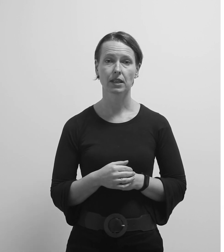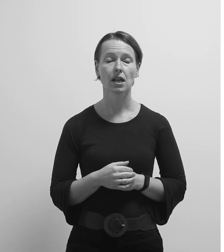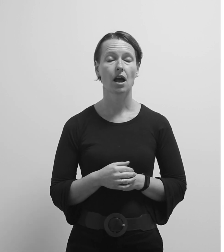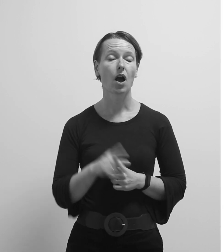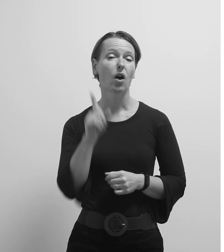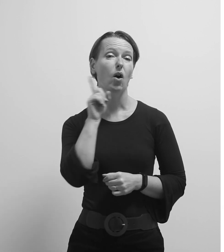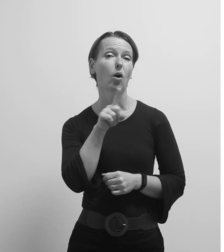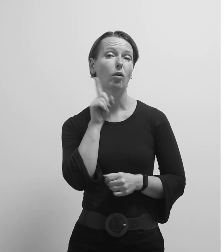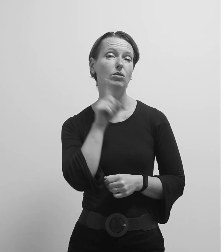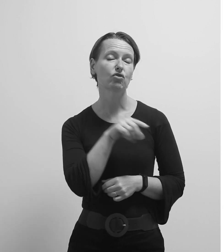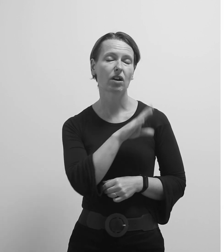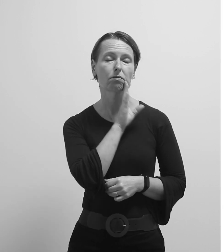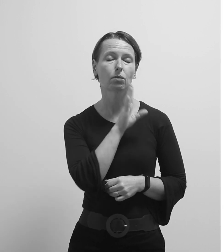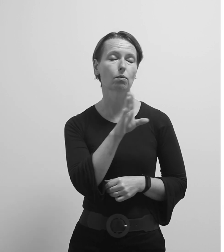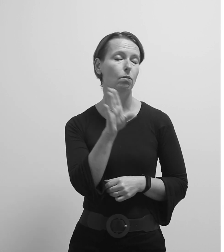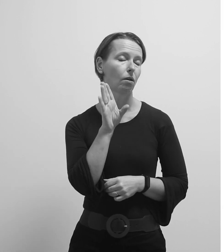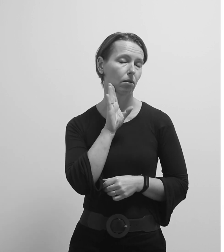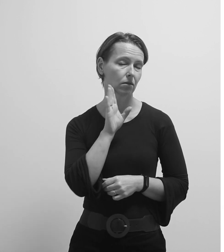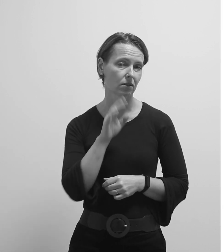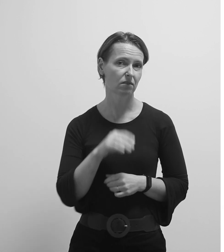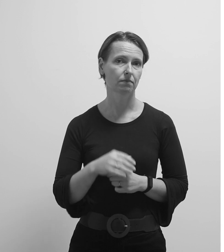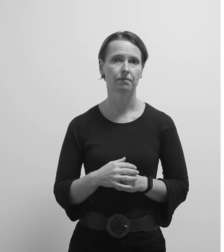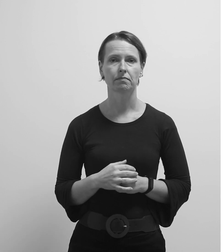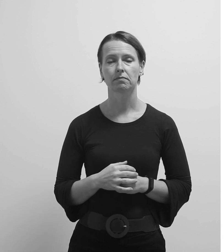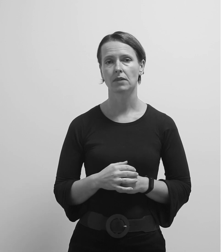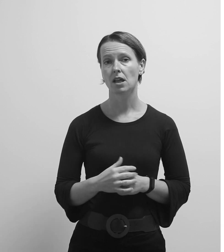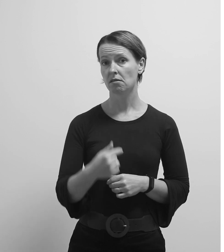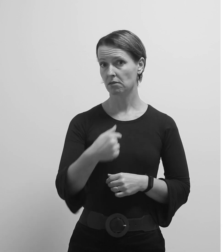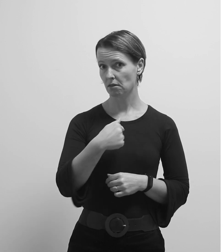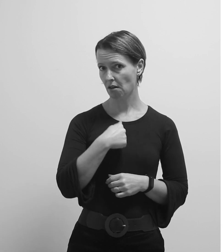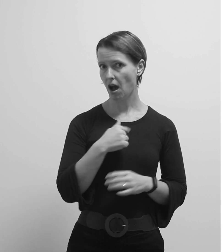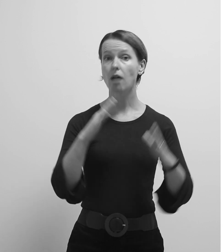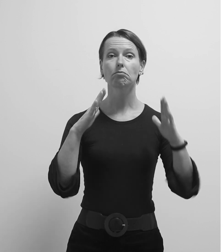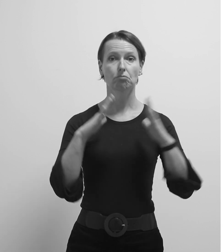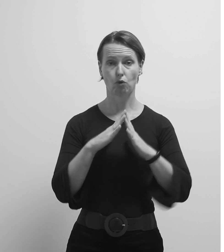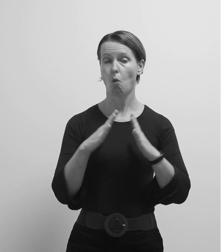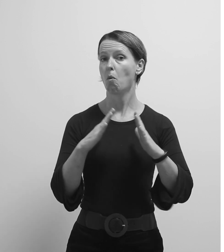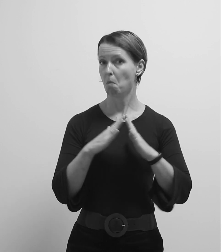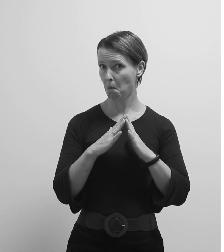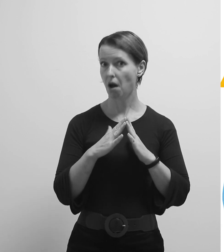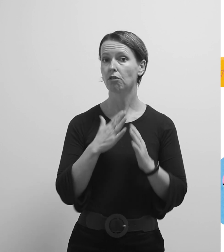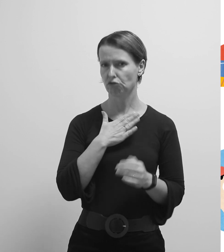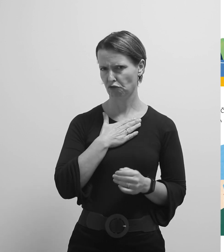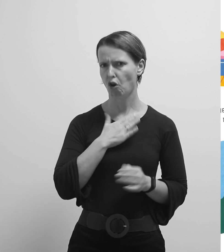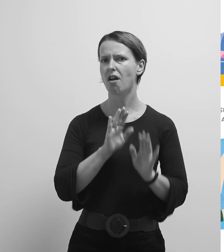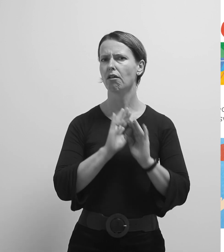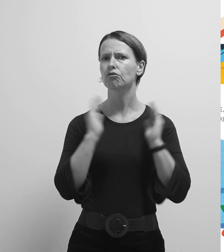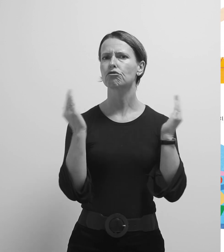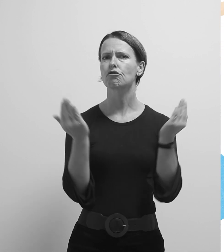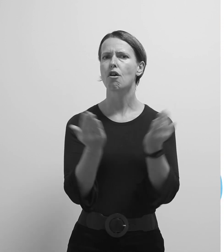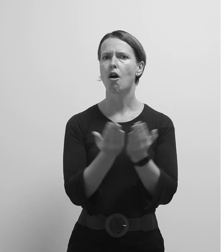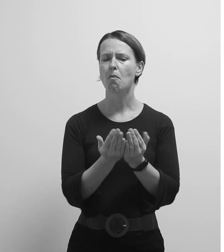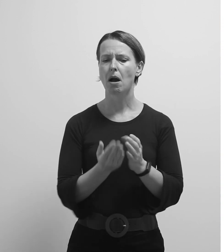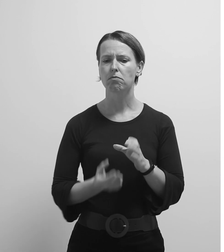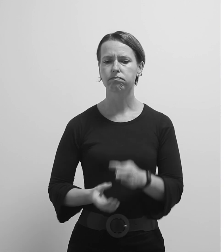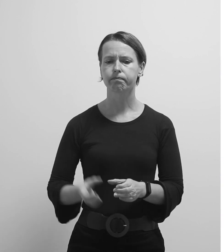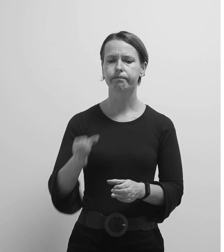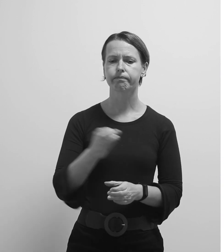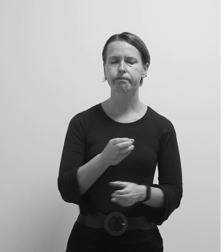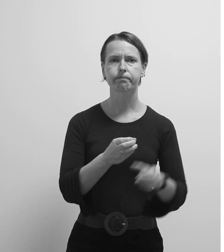Tipično je poslije poodne. A ja sam doma, u svojoj sobi.